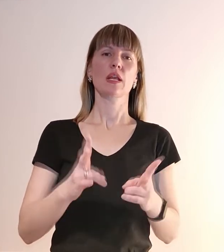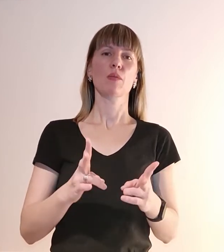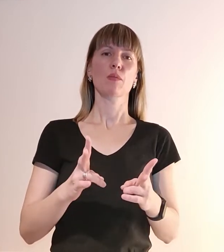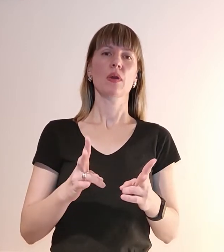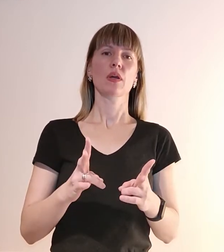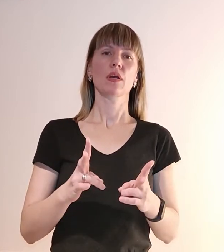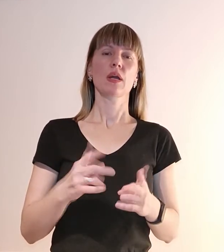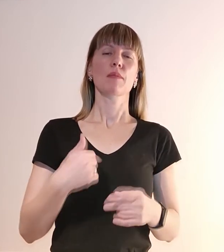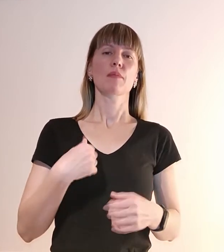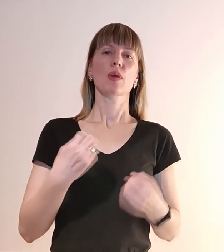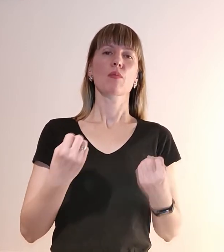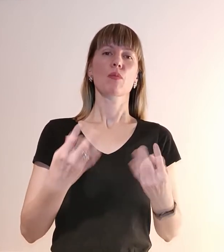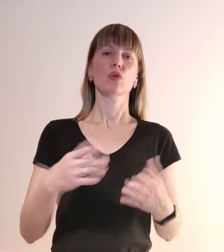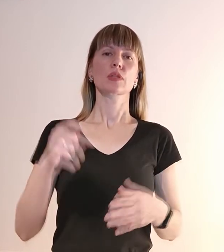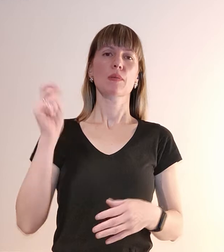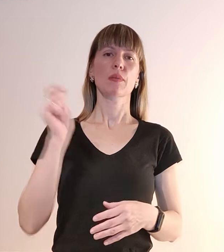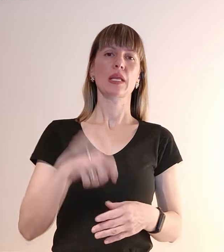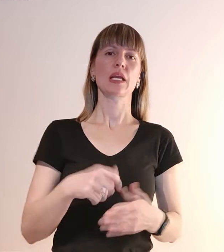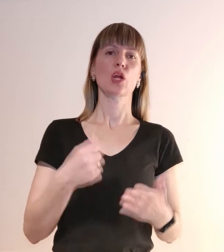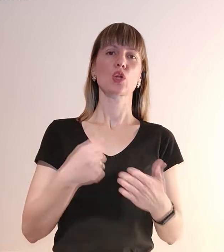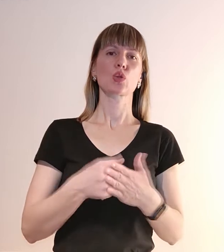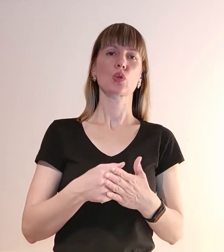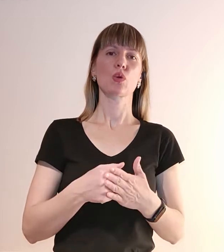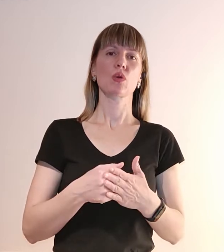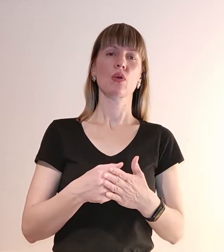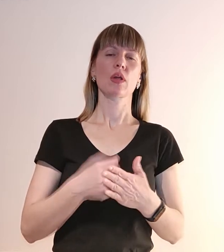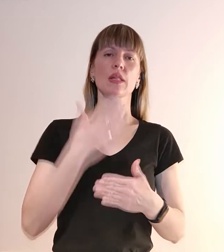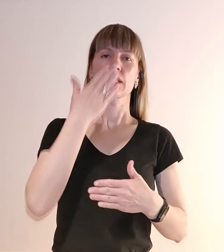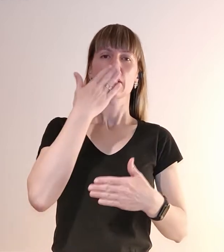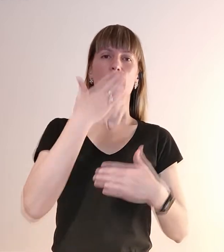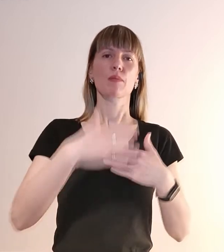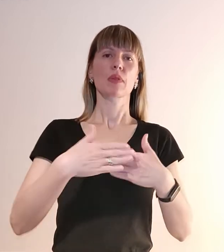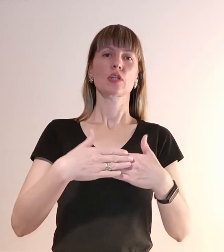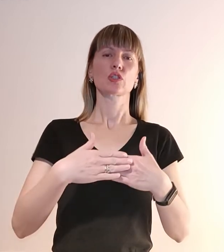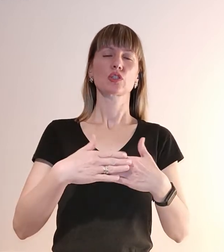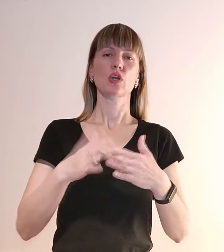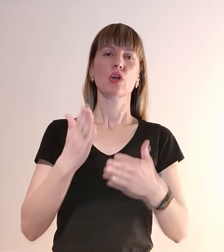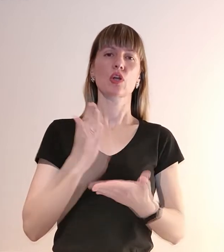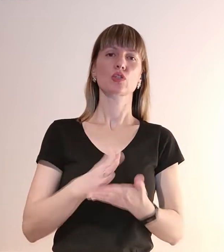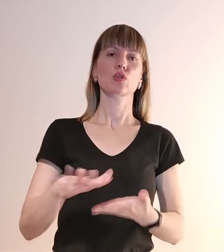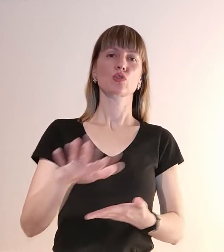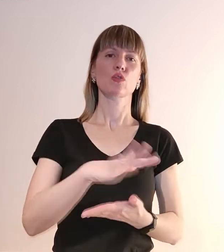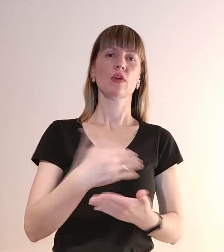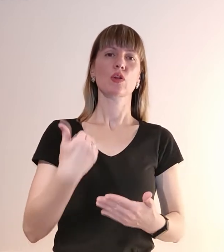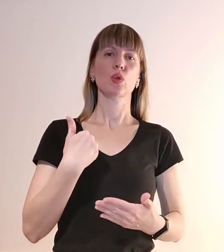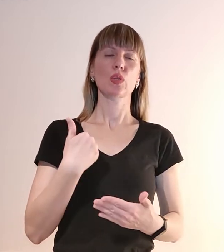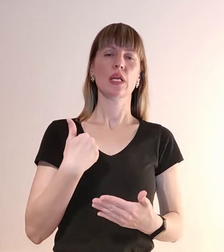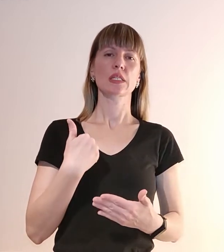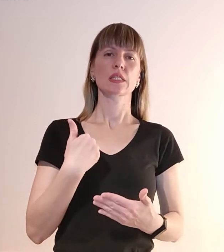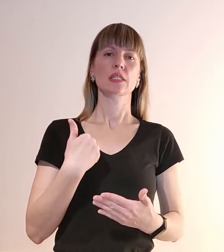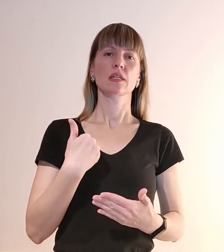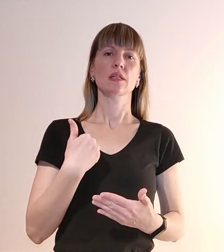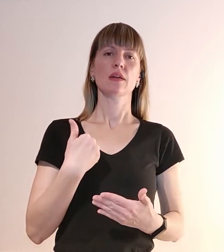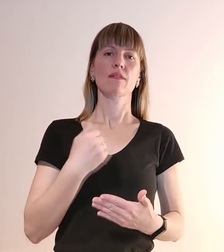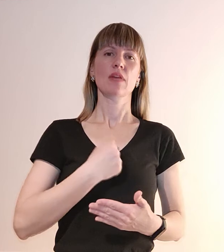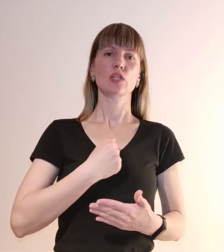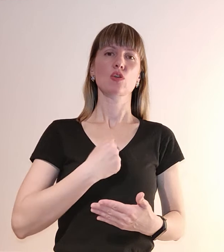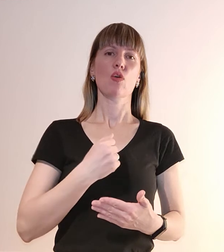Ми просто приїхали до найближчого розташування до нас військовослужбовців